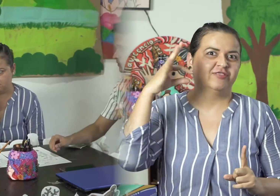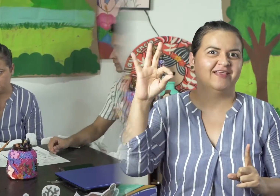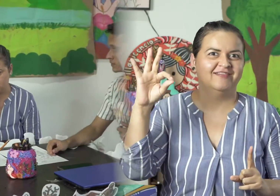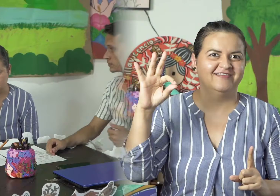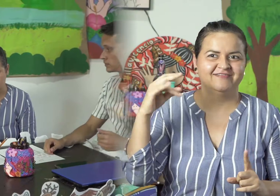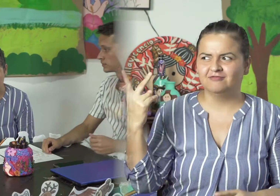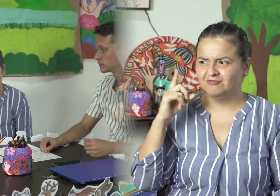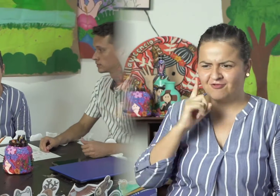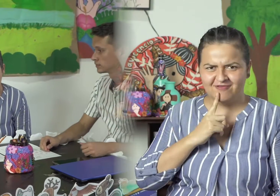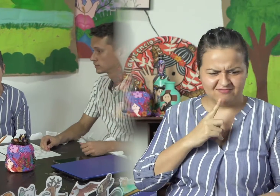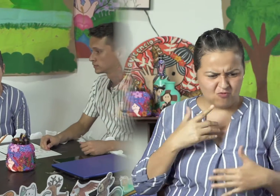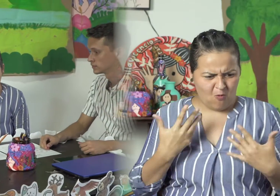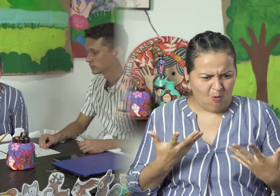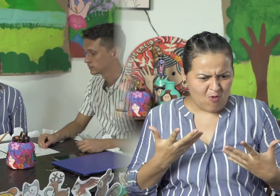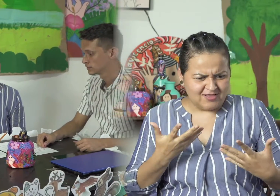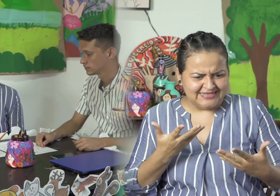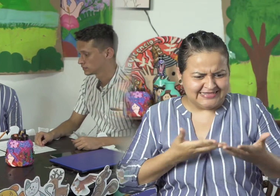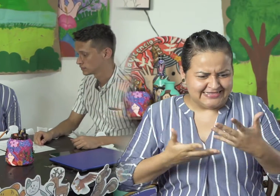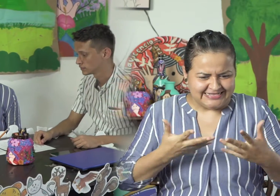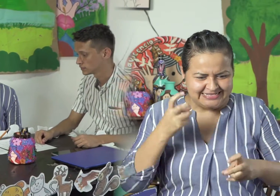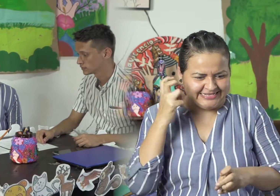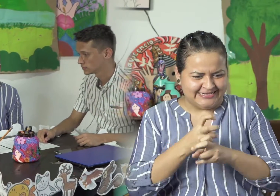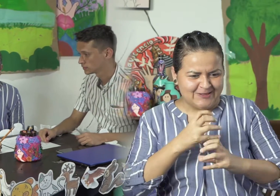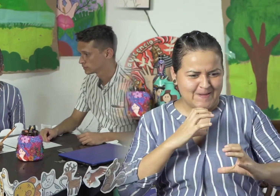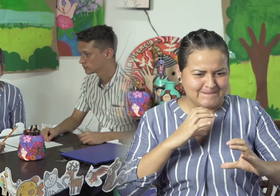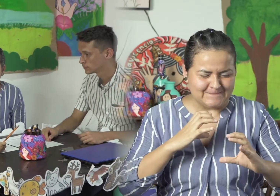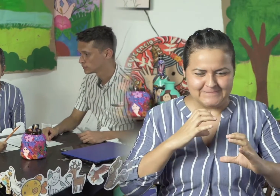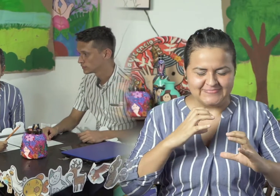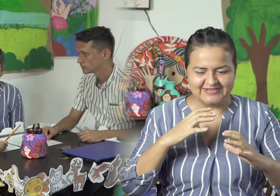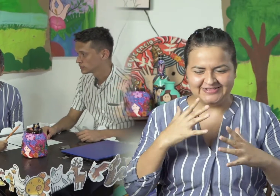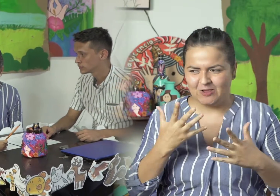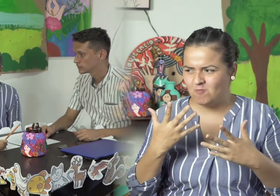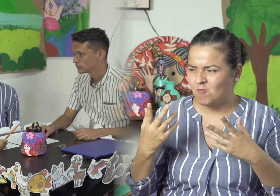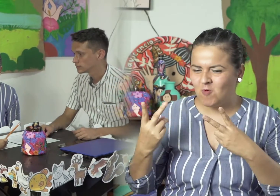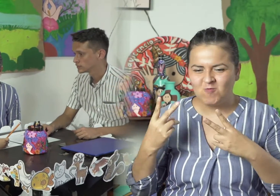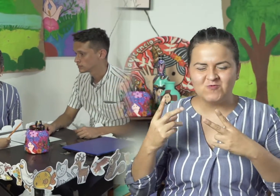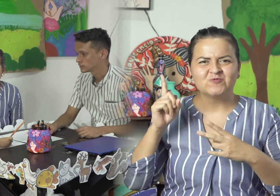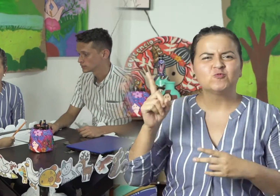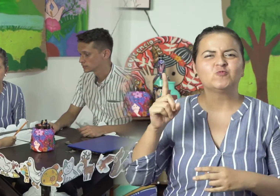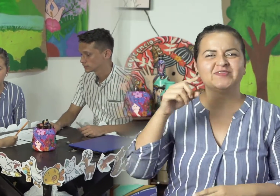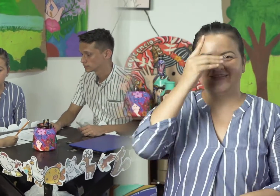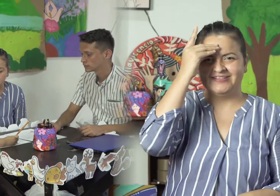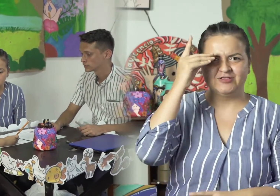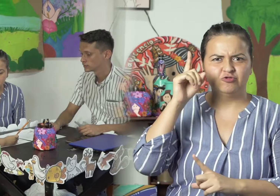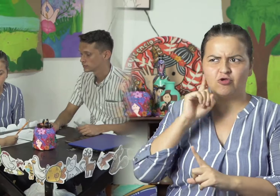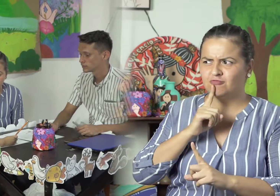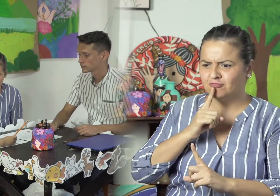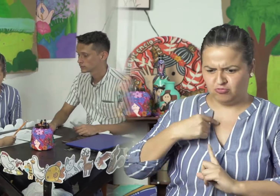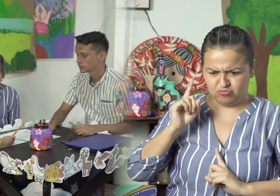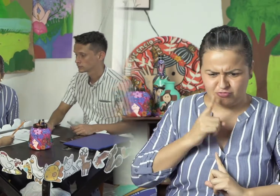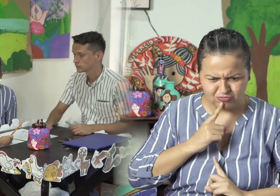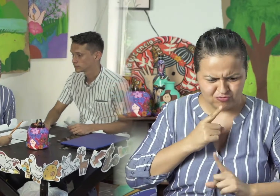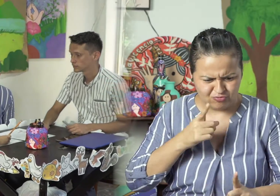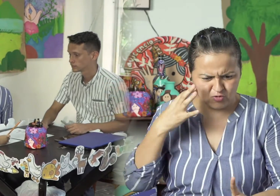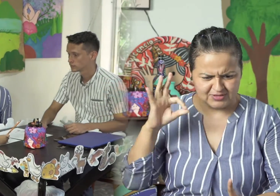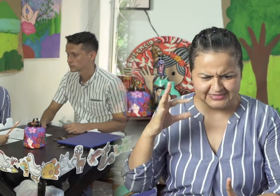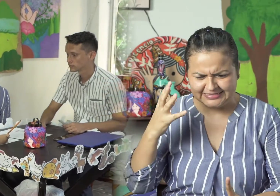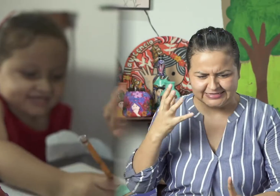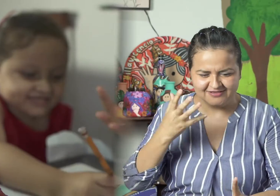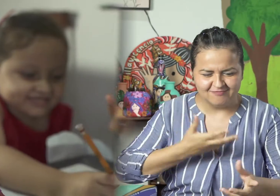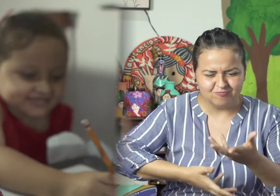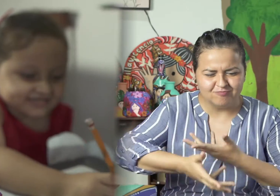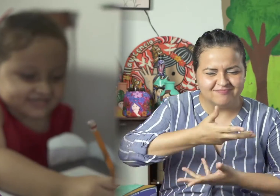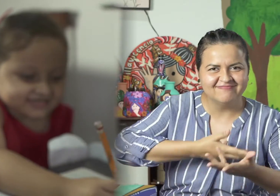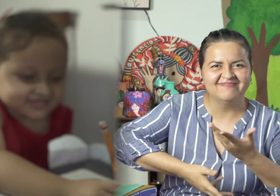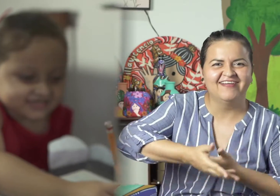sordos. Se pensaría que la comunicación podría ser difícil, pero al ser sordos pudimos interactuar con ella gracias a la